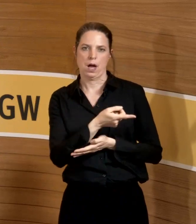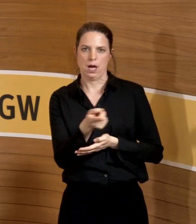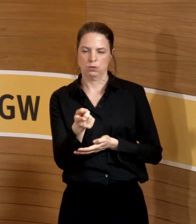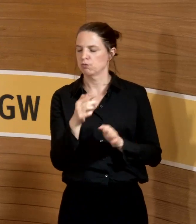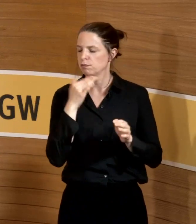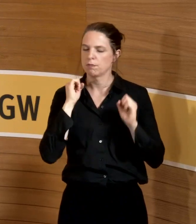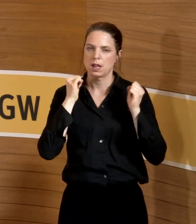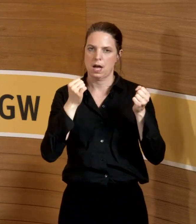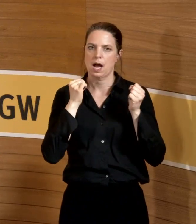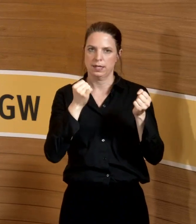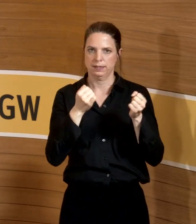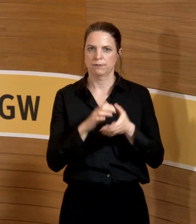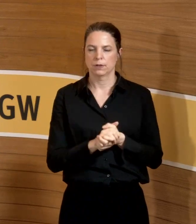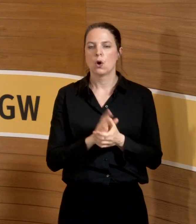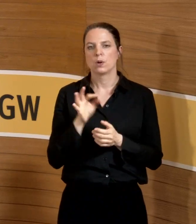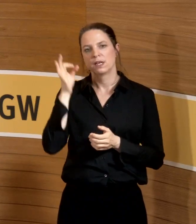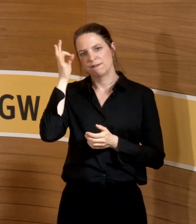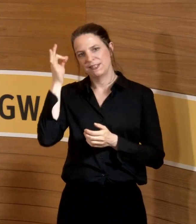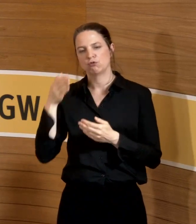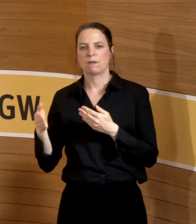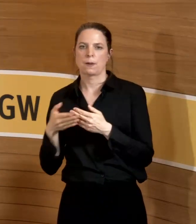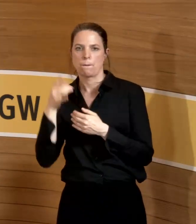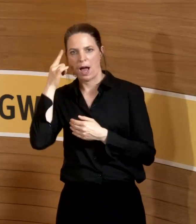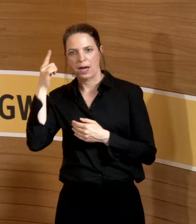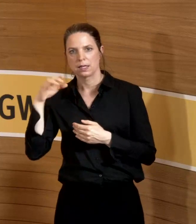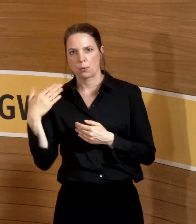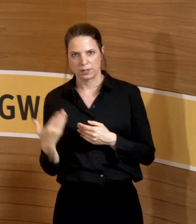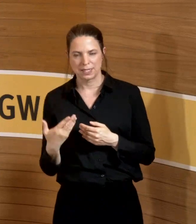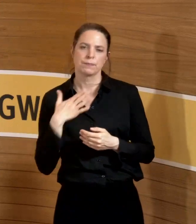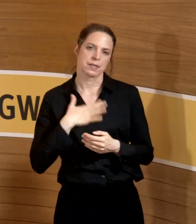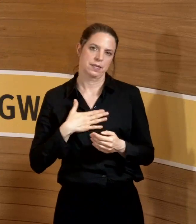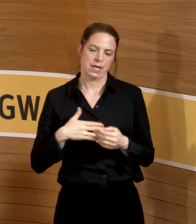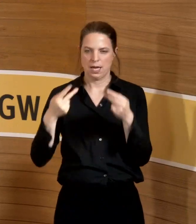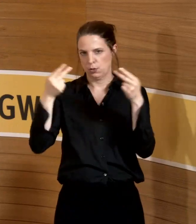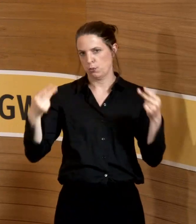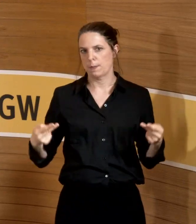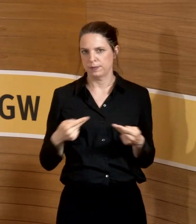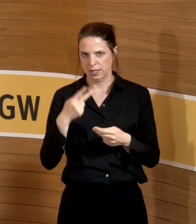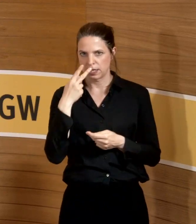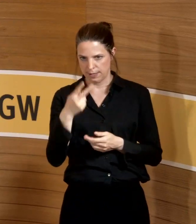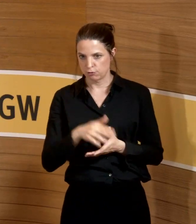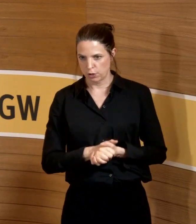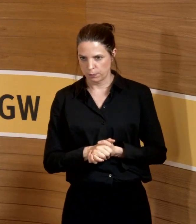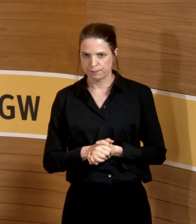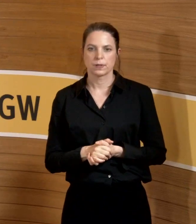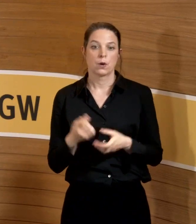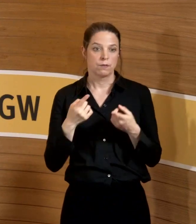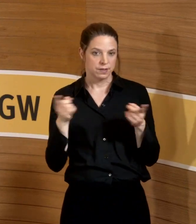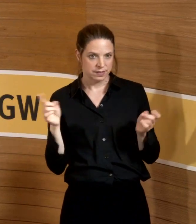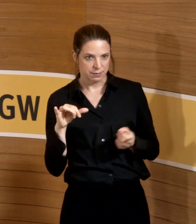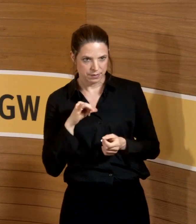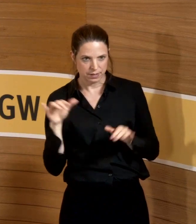sehr aktiv. Es gibt aber auch einen wissenschaftlichen Beirat. Schauen Sie sich das alles gerne auf der Webseite an und wenn Sie Interesse haben,